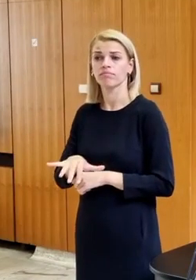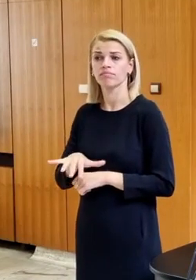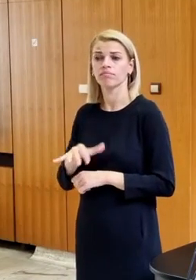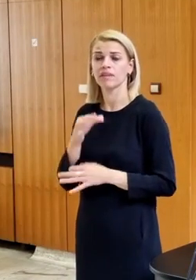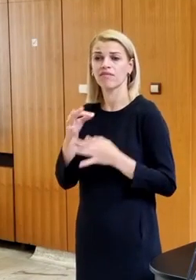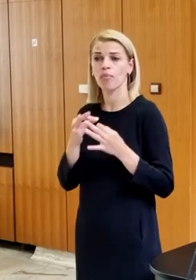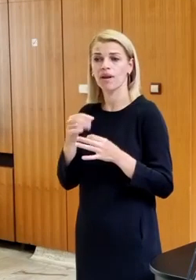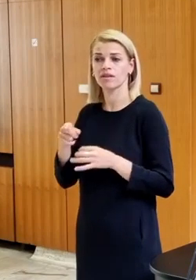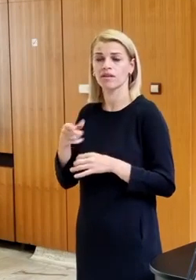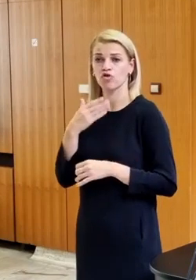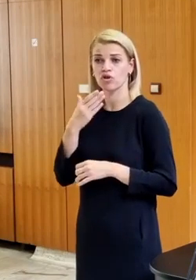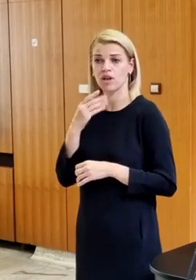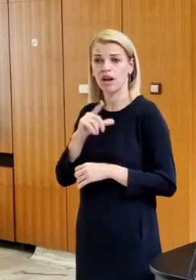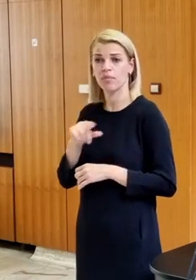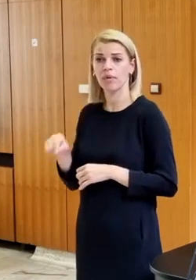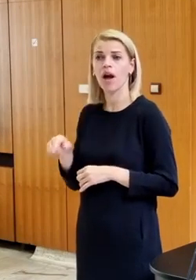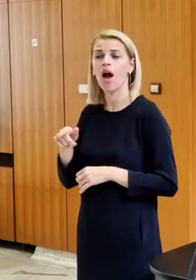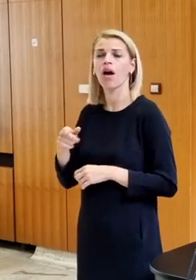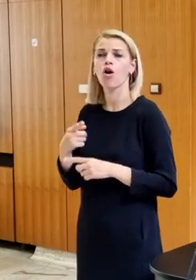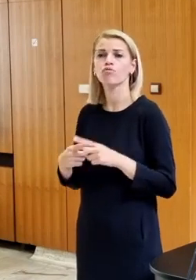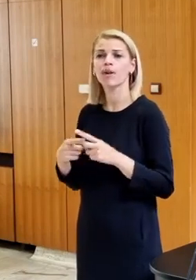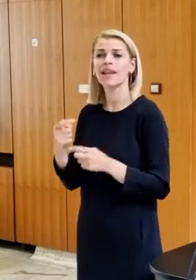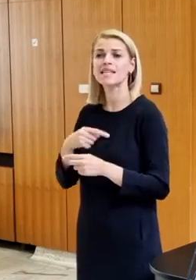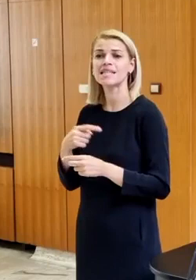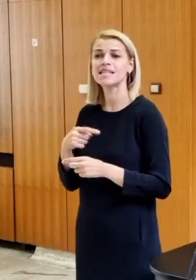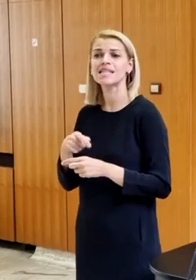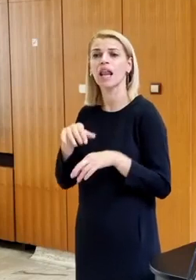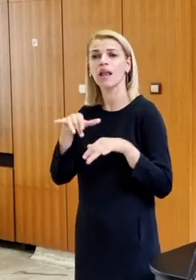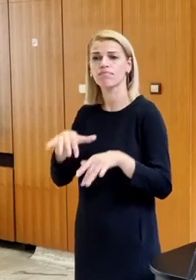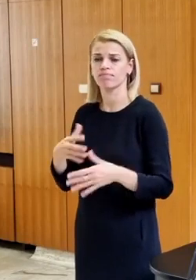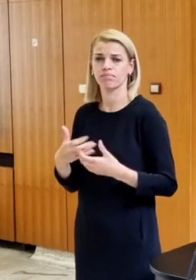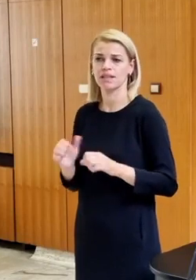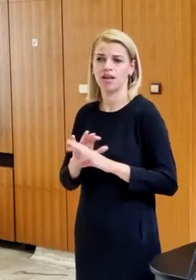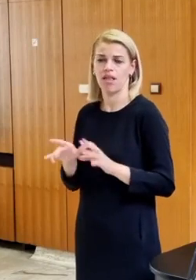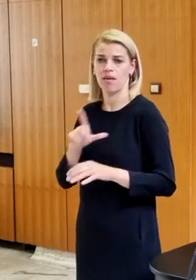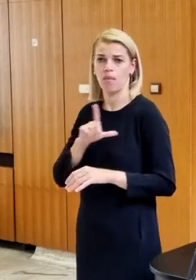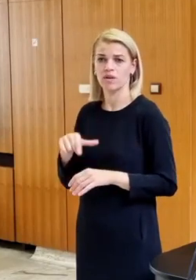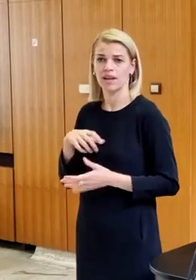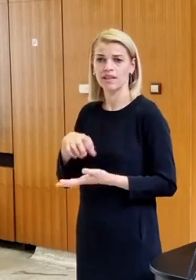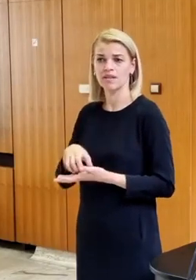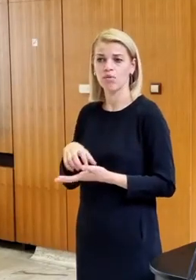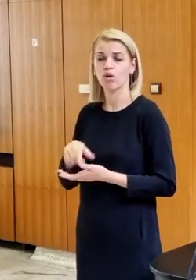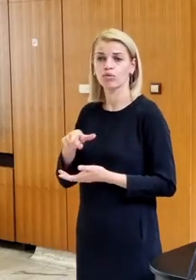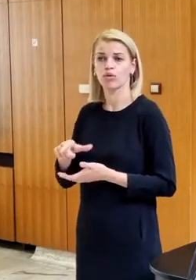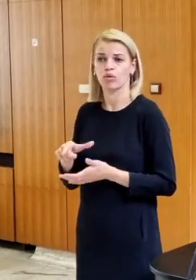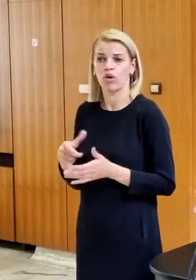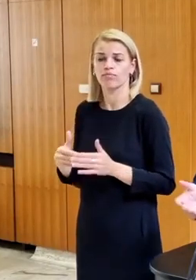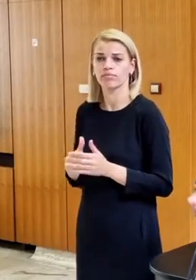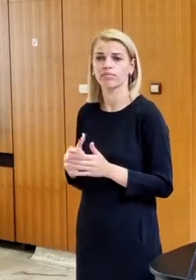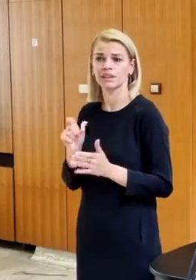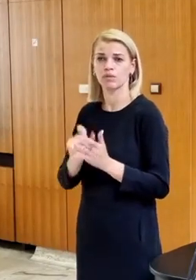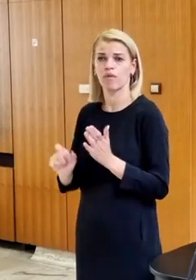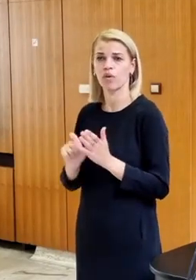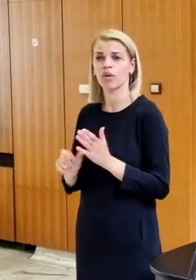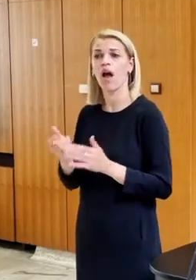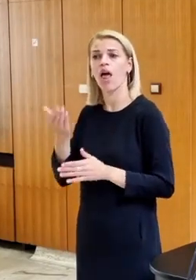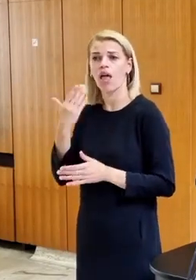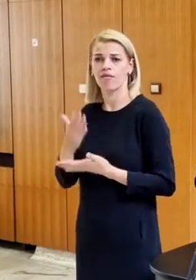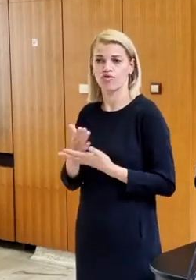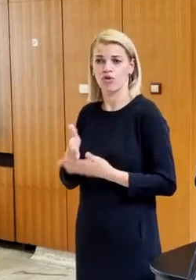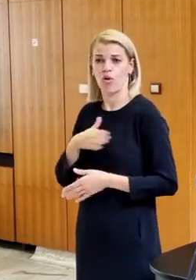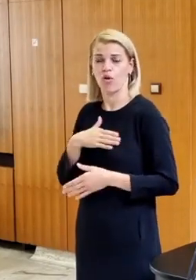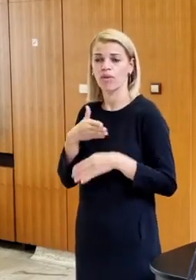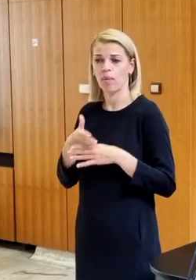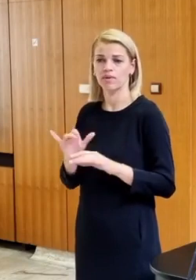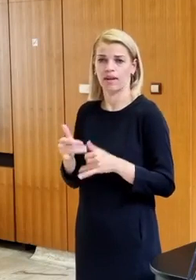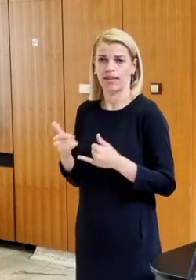Českej republiky nie sú nasadené o zbrojenej stíli, len policajní zbor na ochranu hráni, čiže potrebujem vedieť toto jednochod zdôvodniť, ale áno, tak ako sme vždy boli ochotní pomôcť,